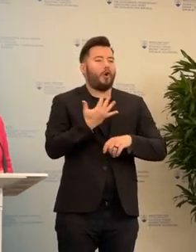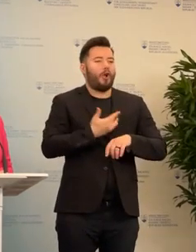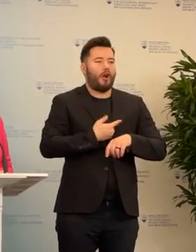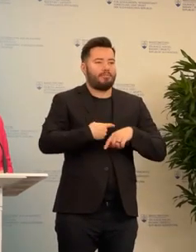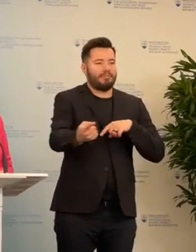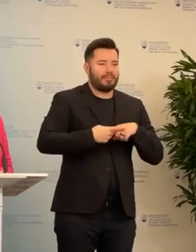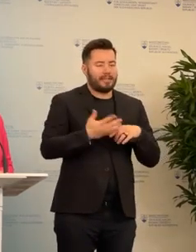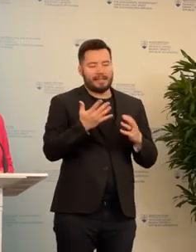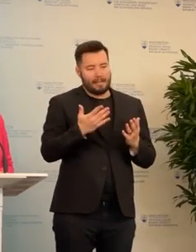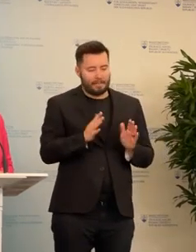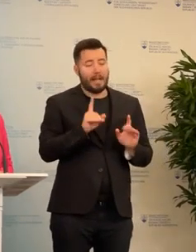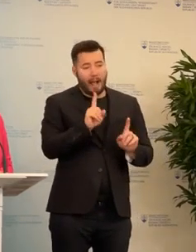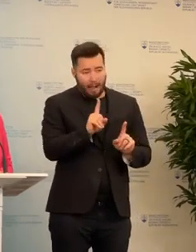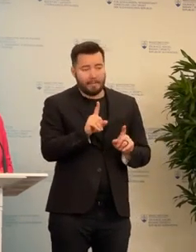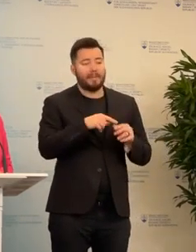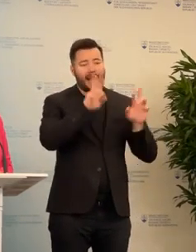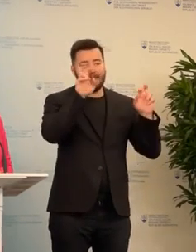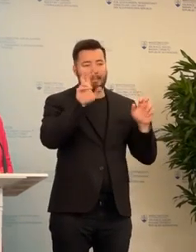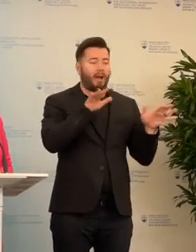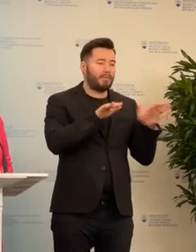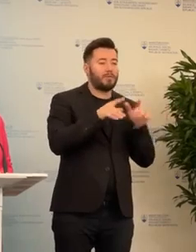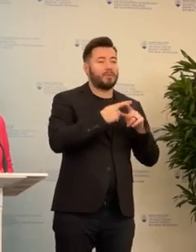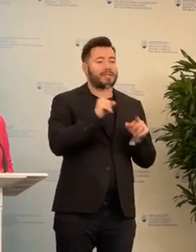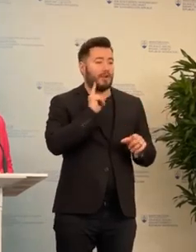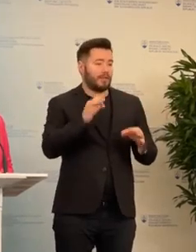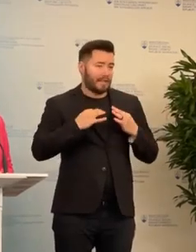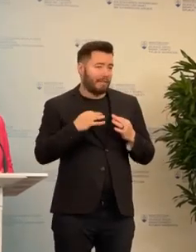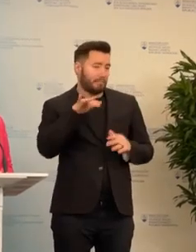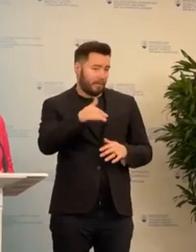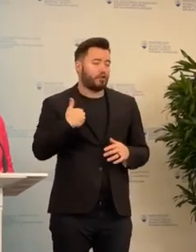ako je bezpečnosť a starostlivosť zo zdravie, je realizované aj v našich školách.